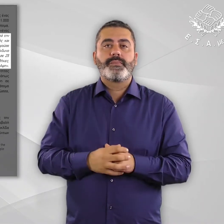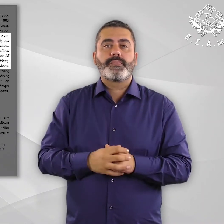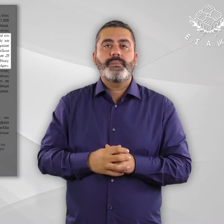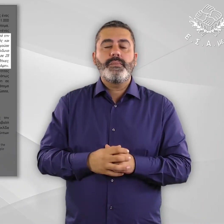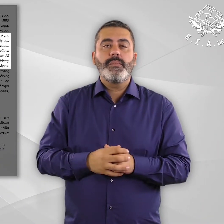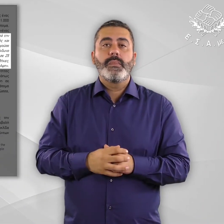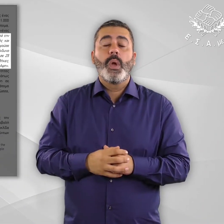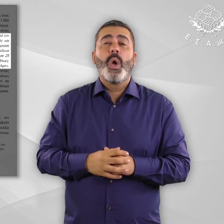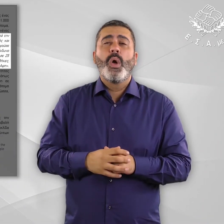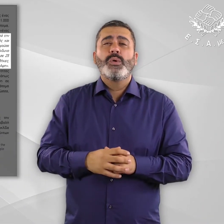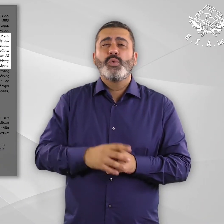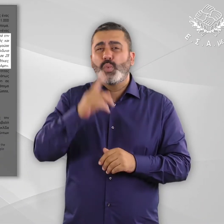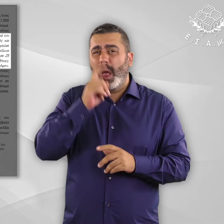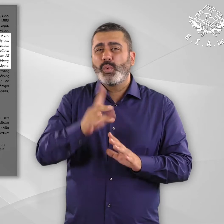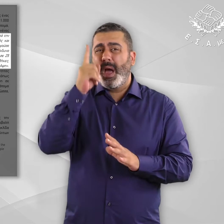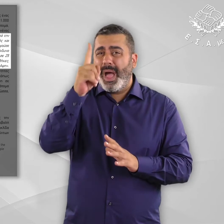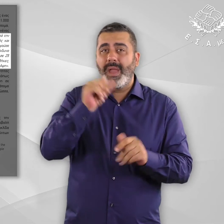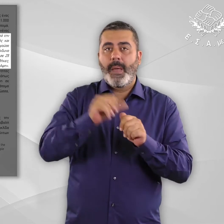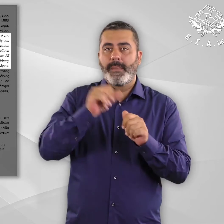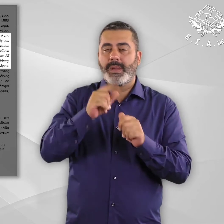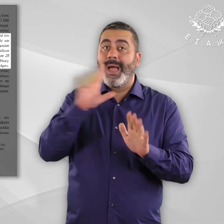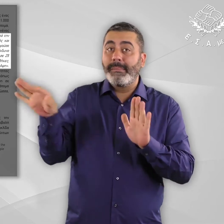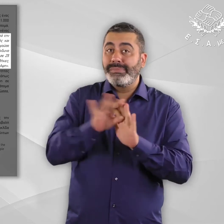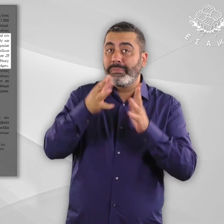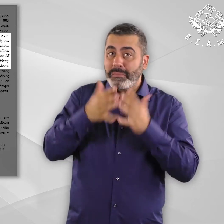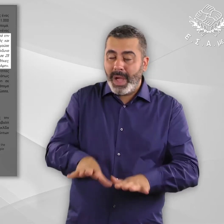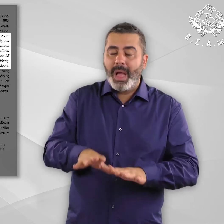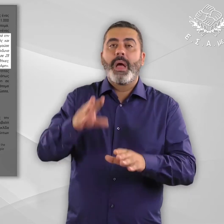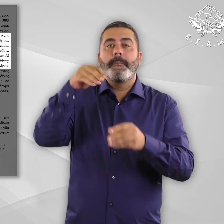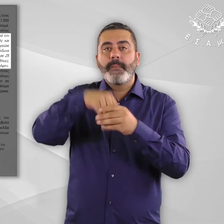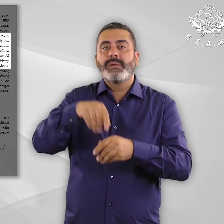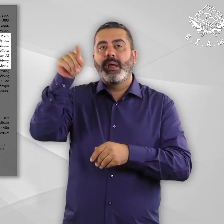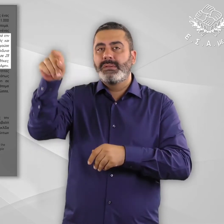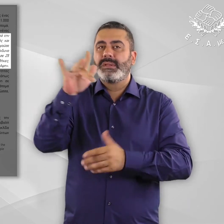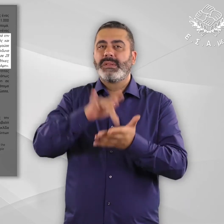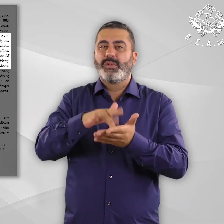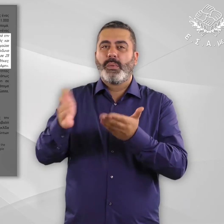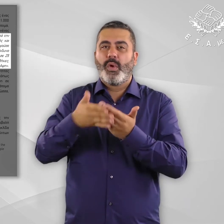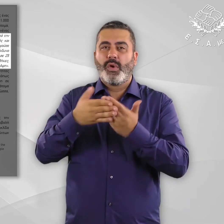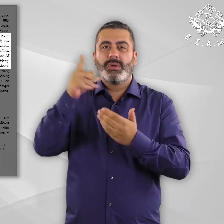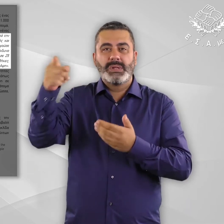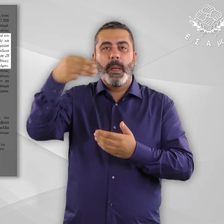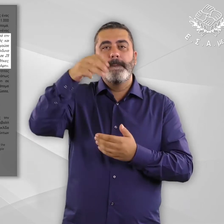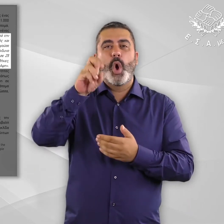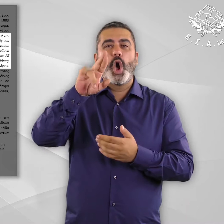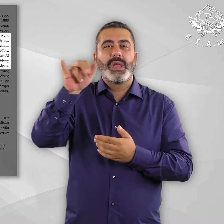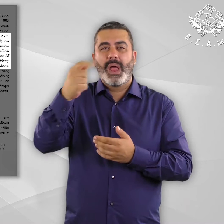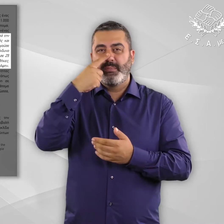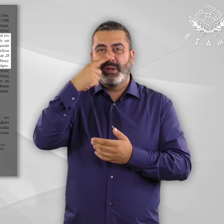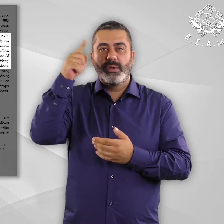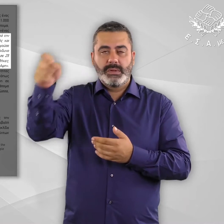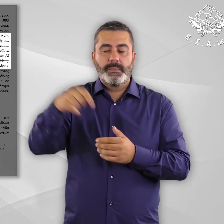μετά την παρέτηση του διορισμένου γιατρού στο Κέντρο Υποδοχής και Ταυτοποίησης ΚΙΤ της Μόριας, τον Νοέμβριο δεν